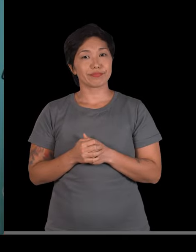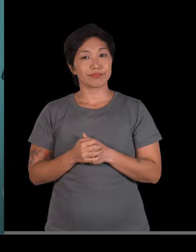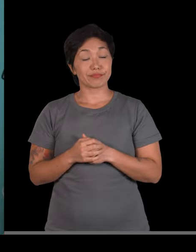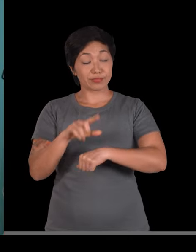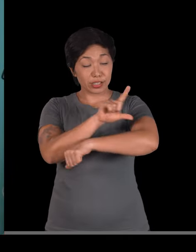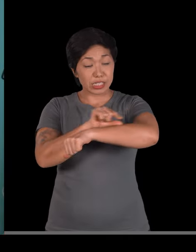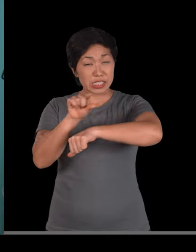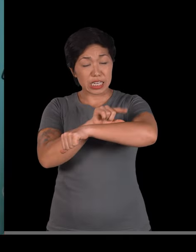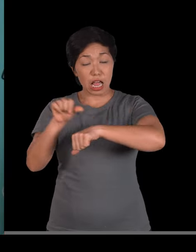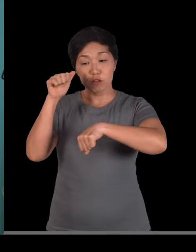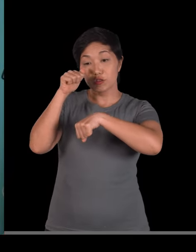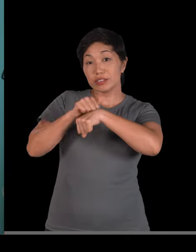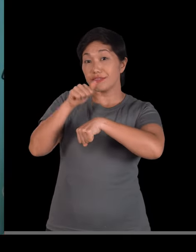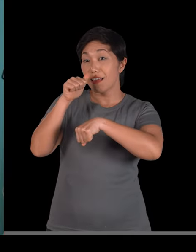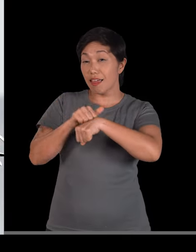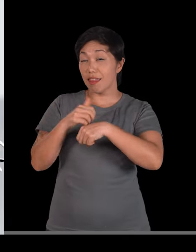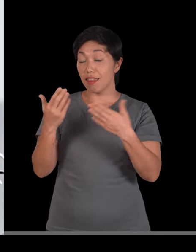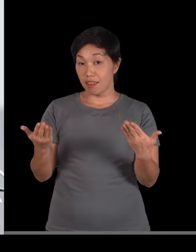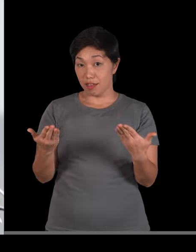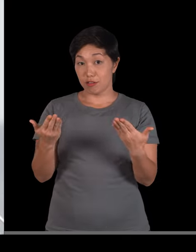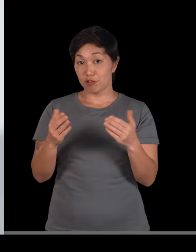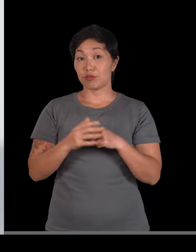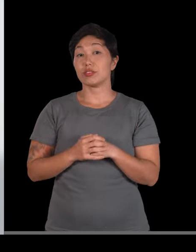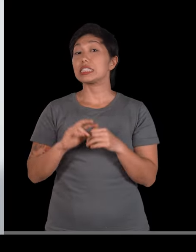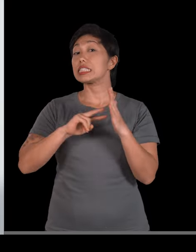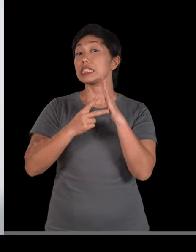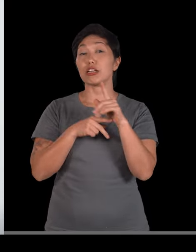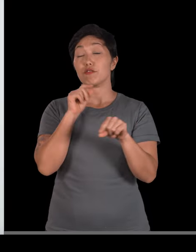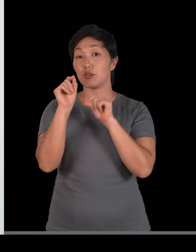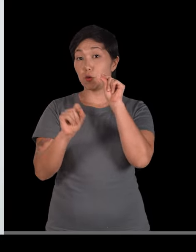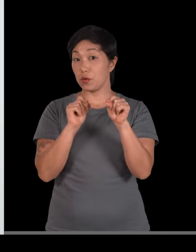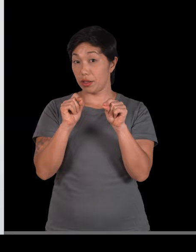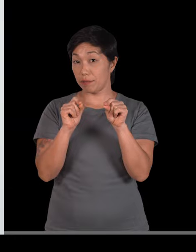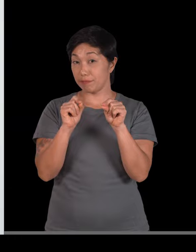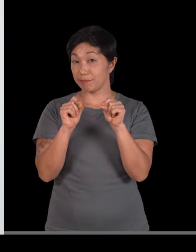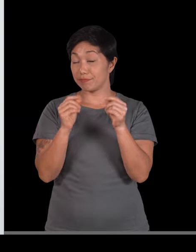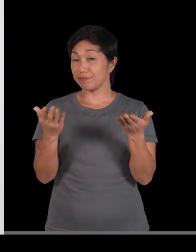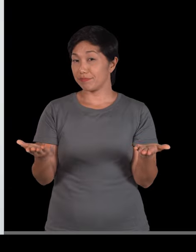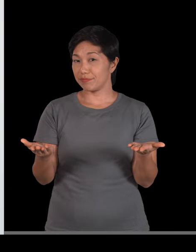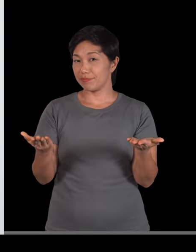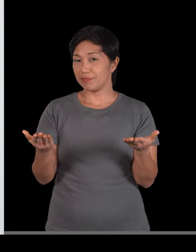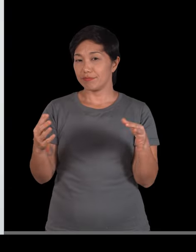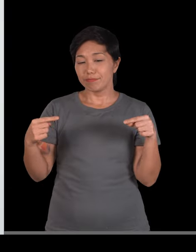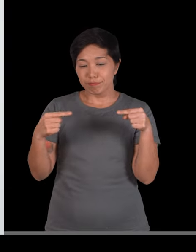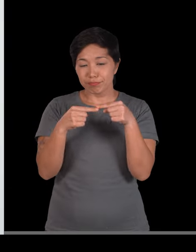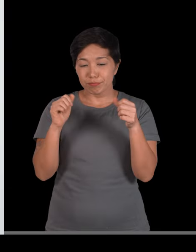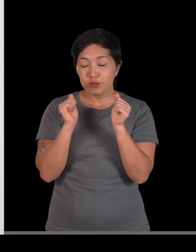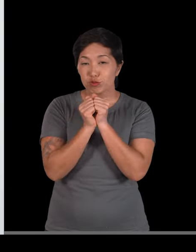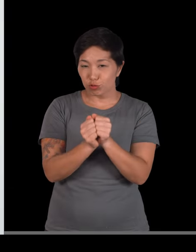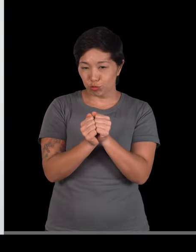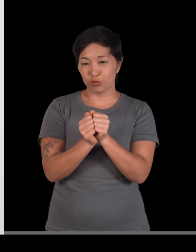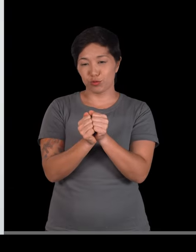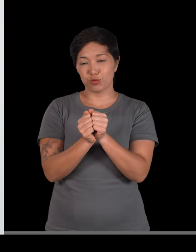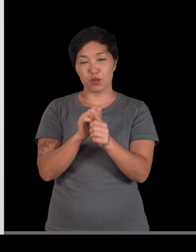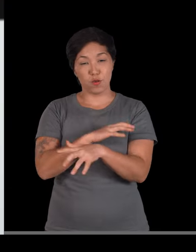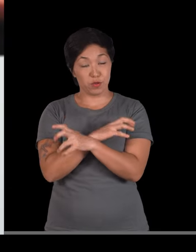Músculo estriado esquelético. Esquelético, ah, ah, ah, ligado ao esqueleto. Ou seja, é um músculo que ele tá